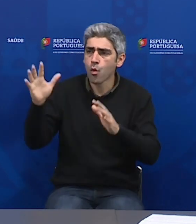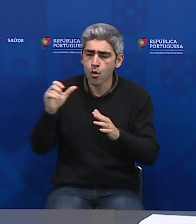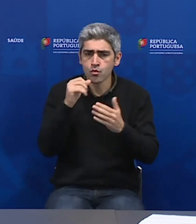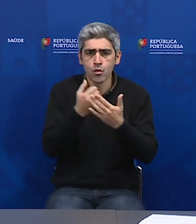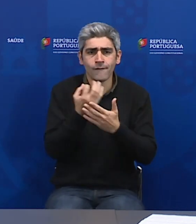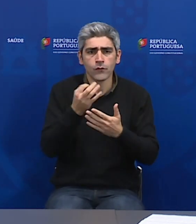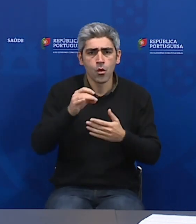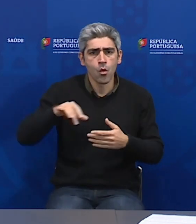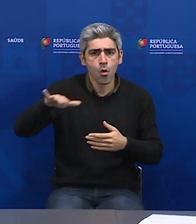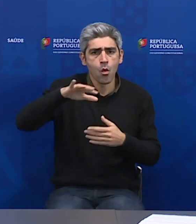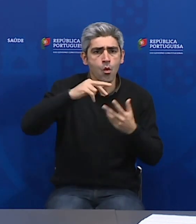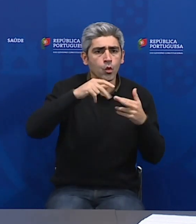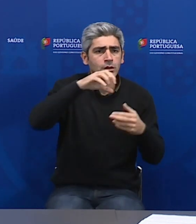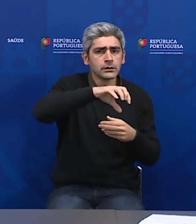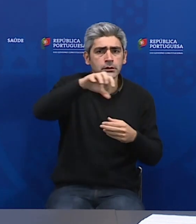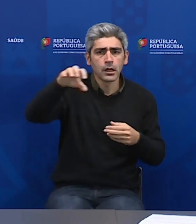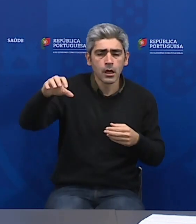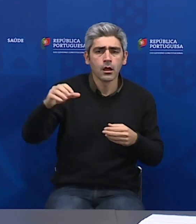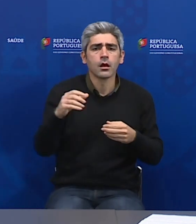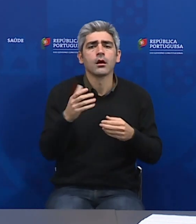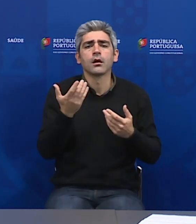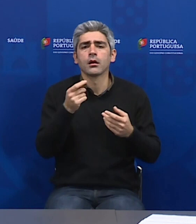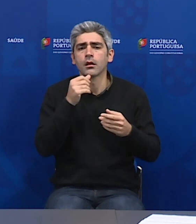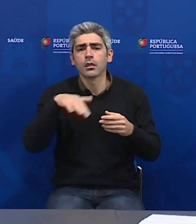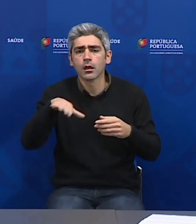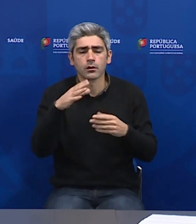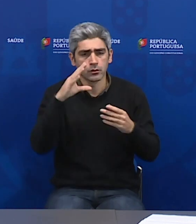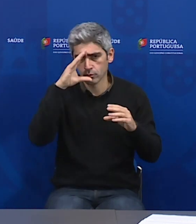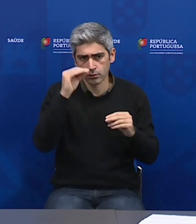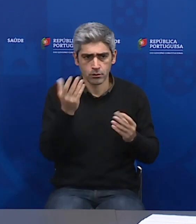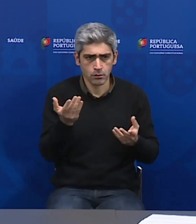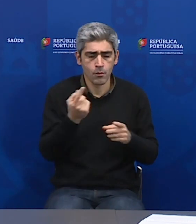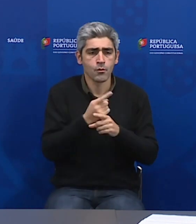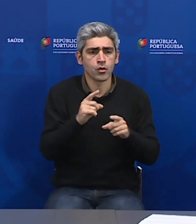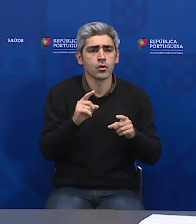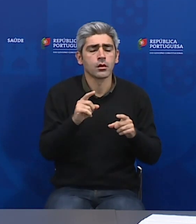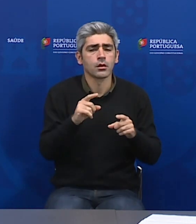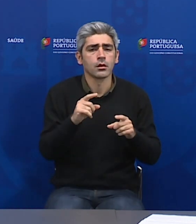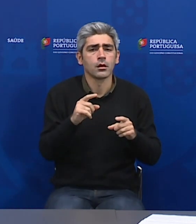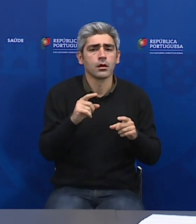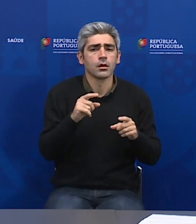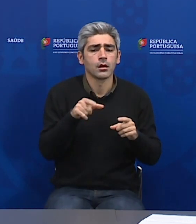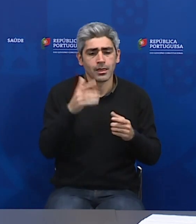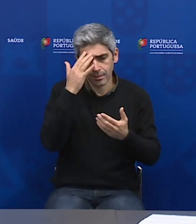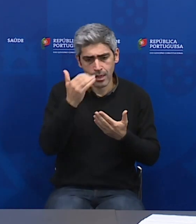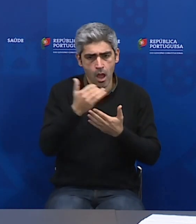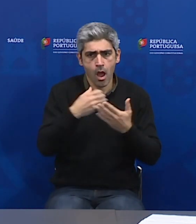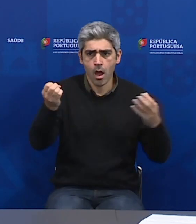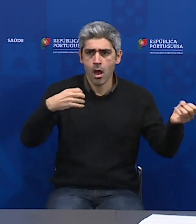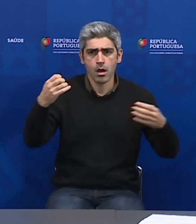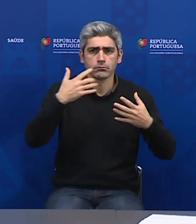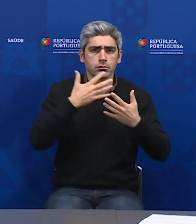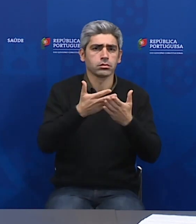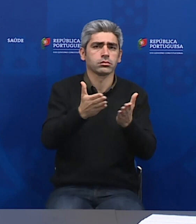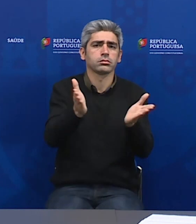mortos, ou em que conselho é que está, ou em que terra é que está, porque sabe que a disparidade destes dados é enorme.